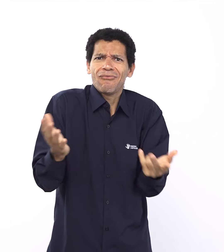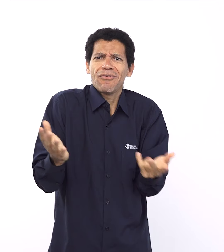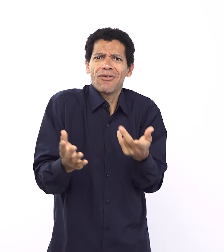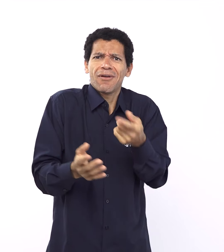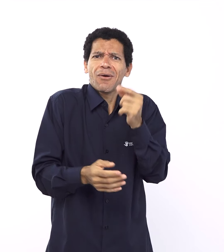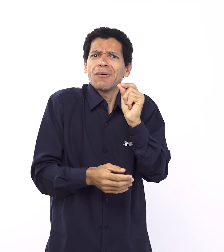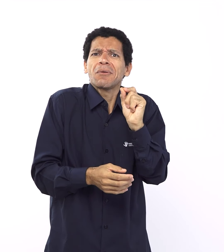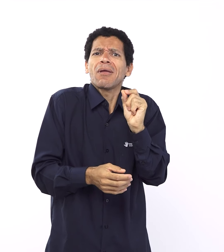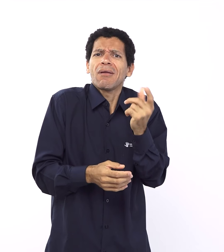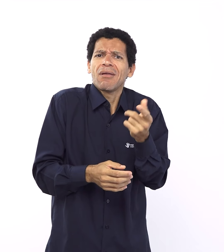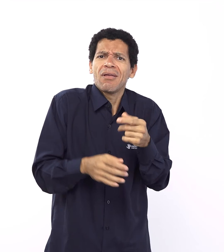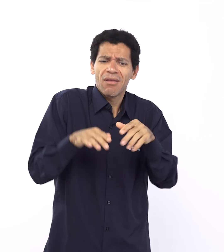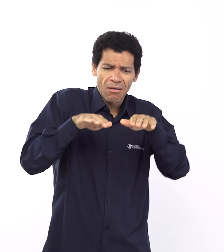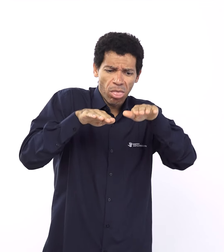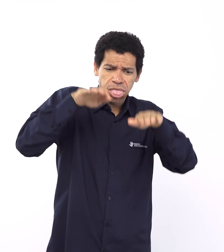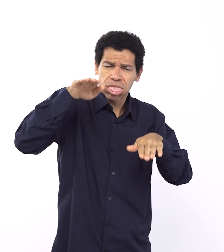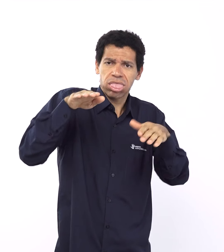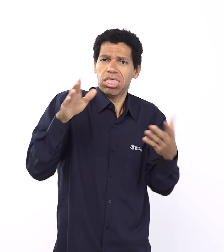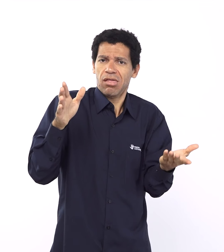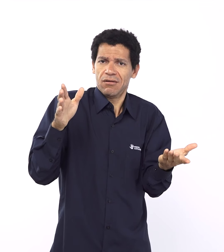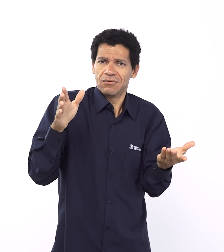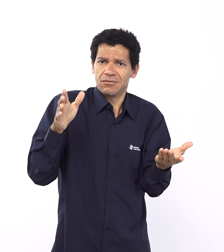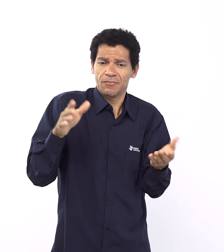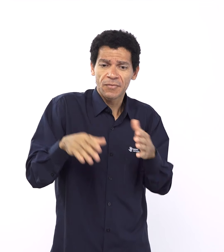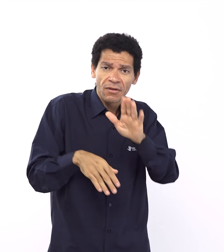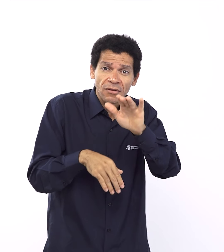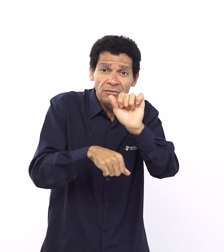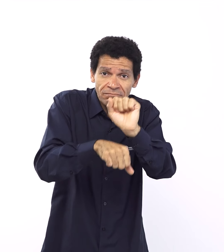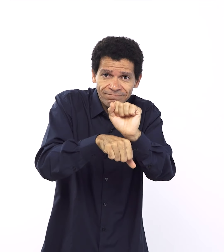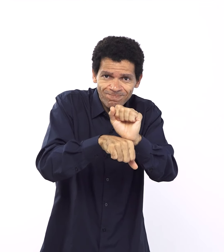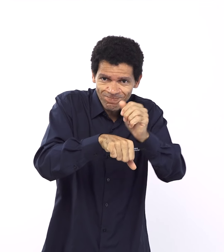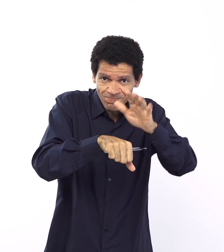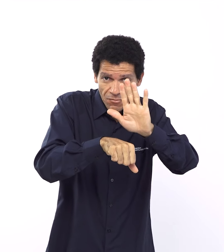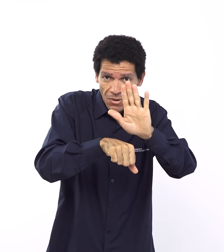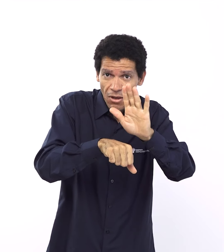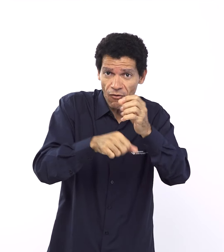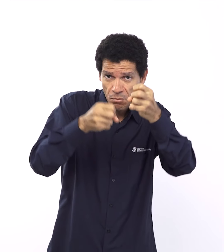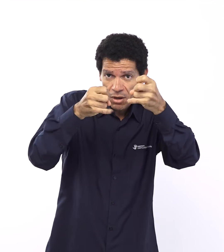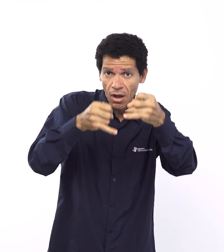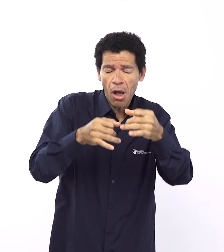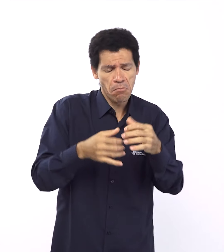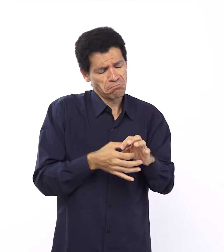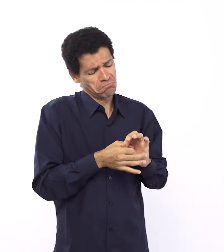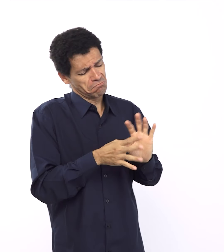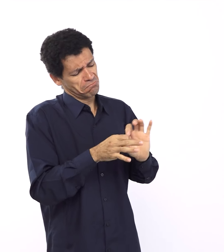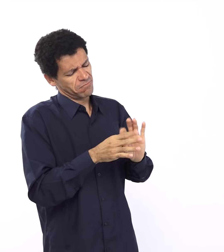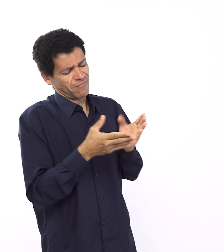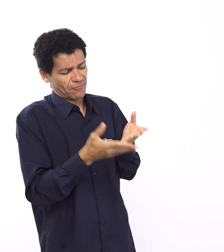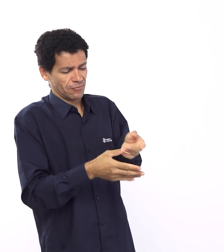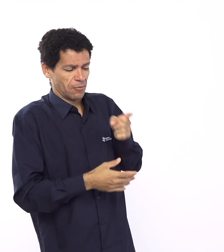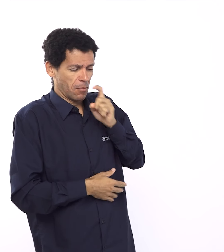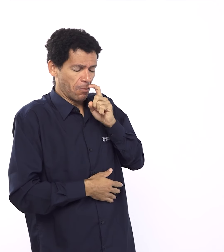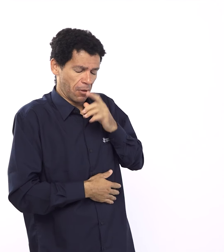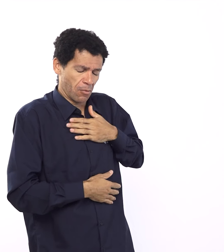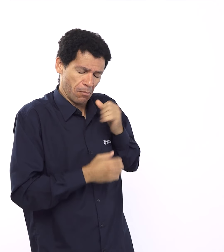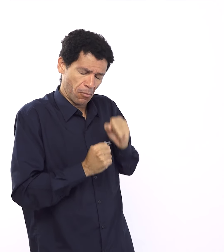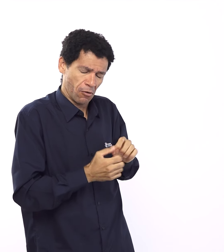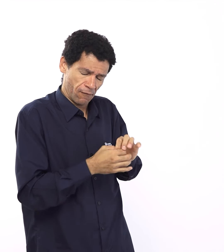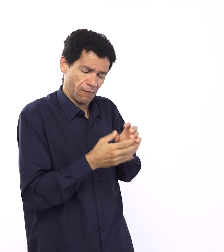Eu conheço uma pessoa, né? E que ela é de uma outra religião, né? E ela não é cristã. E ela diz assim, eu não consigo entender essa